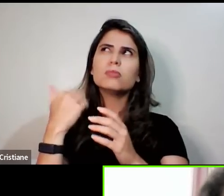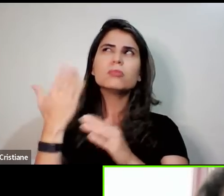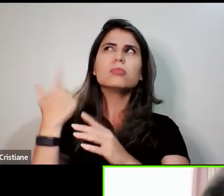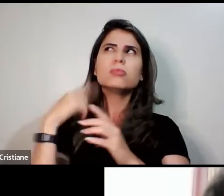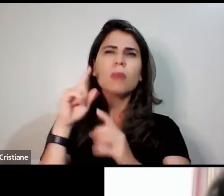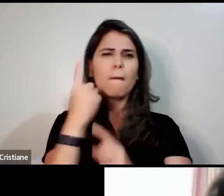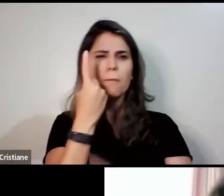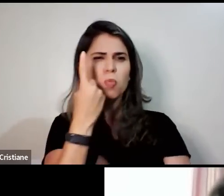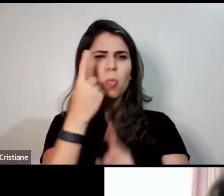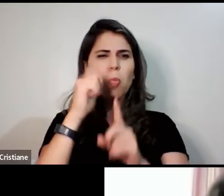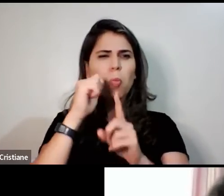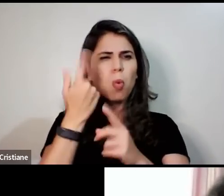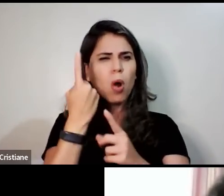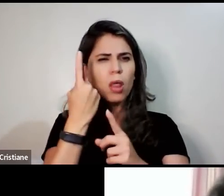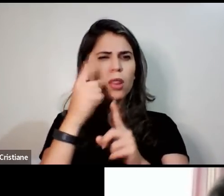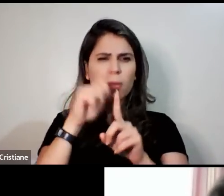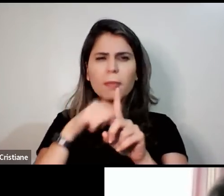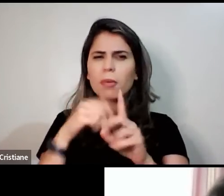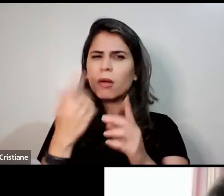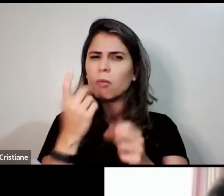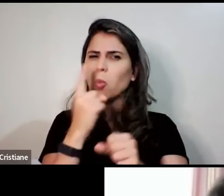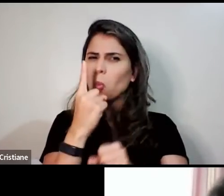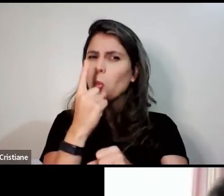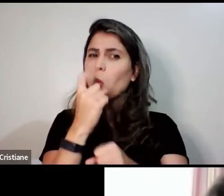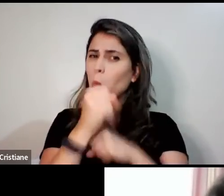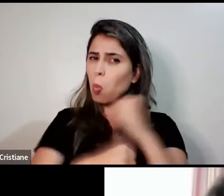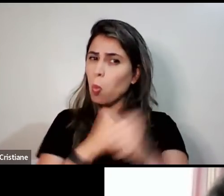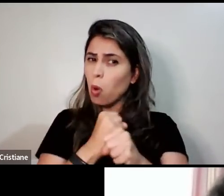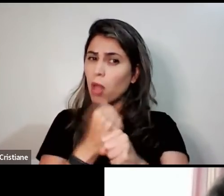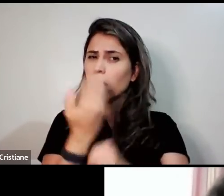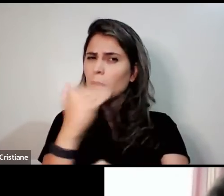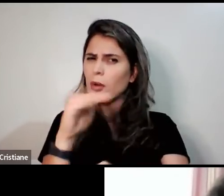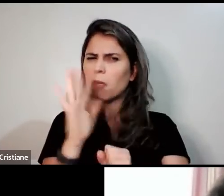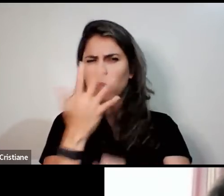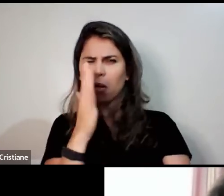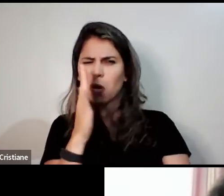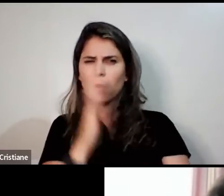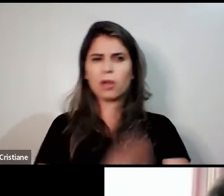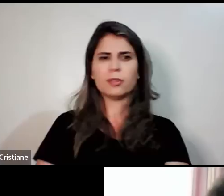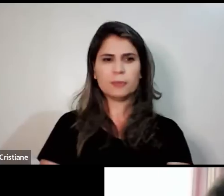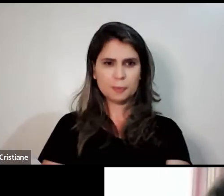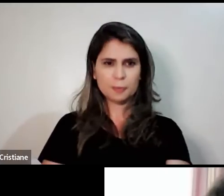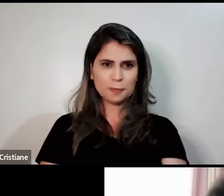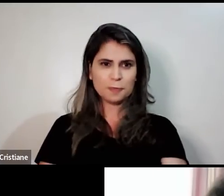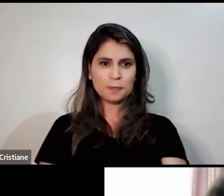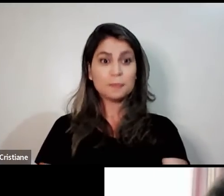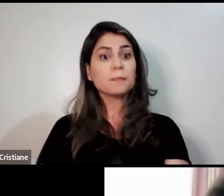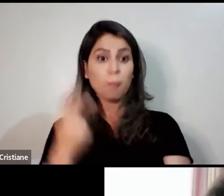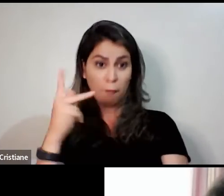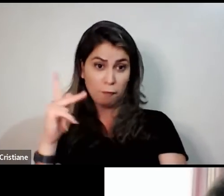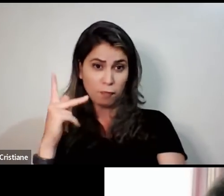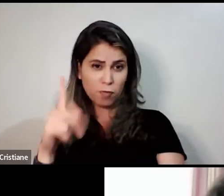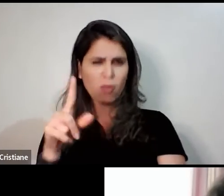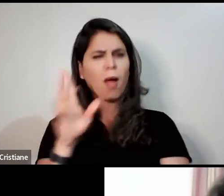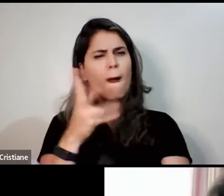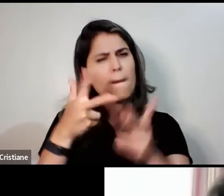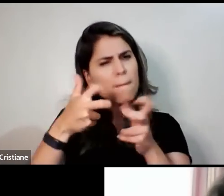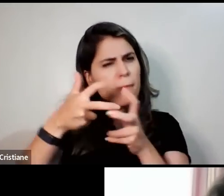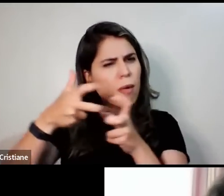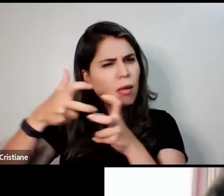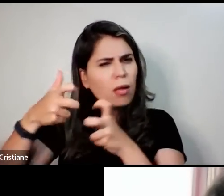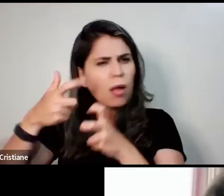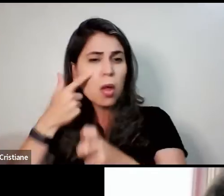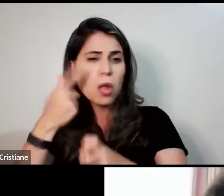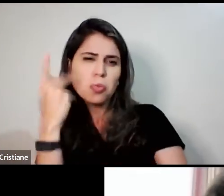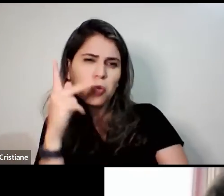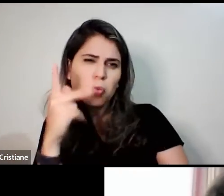Um ano e meio. Nesse um ano e meio, a sua qualidade de vida, sono, tudo isso que você comentou,